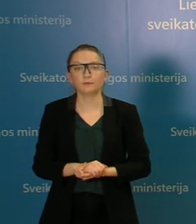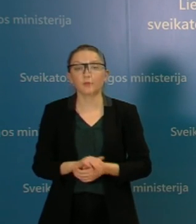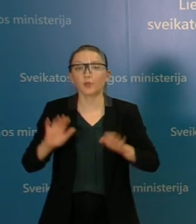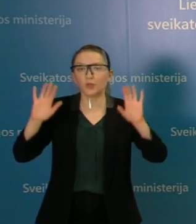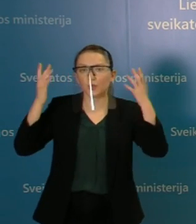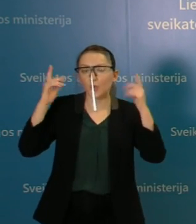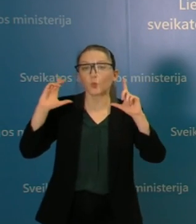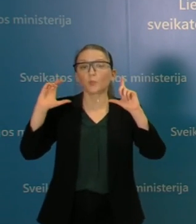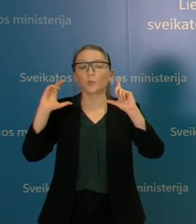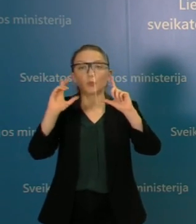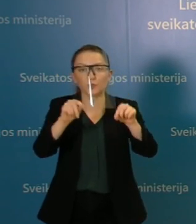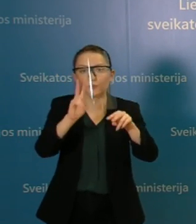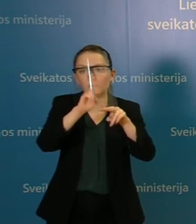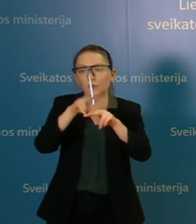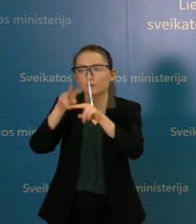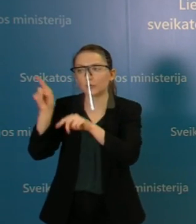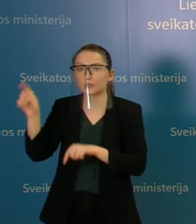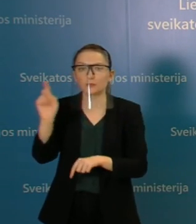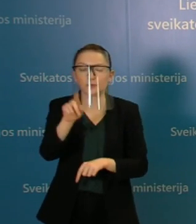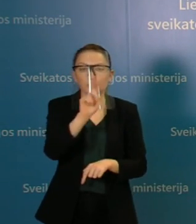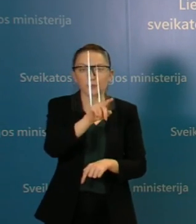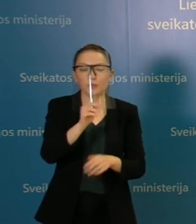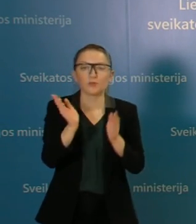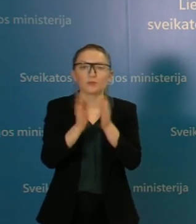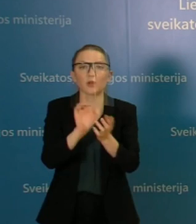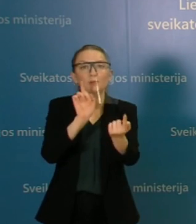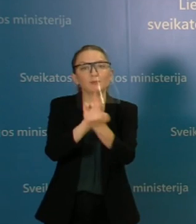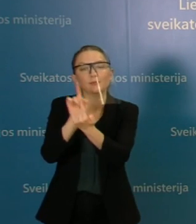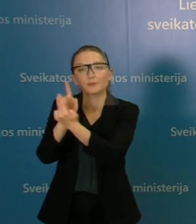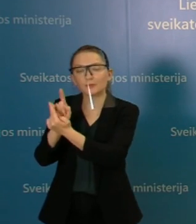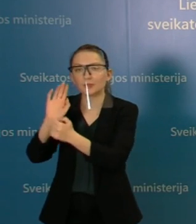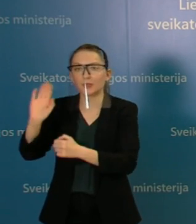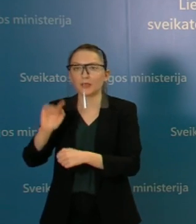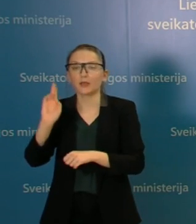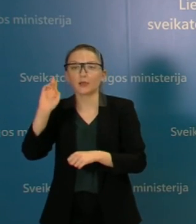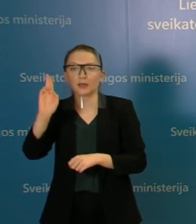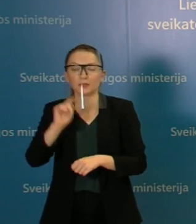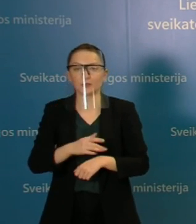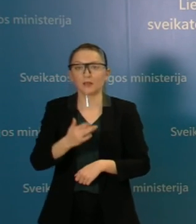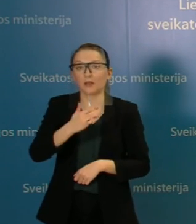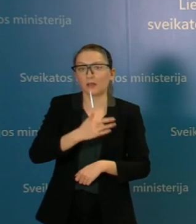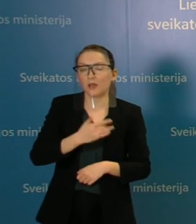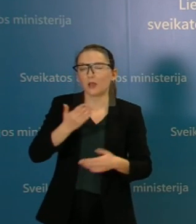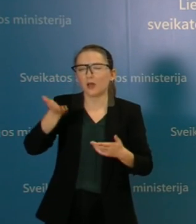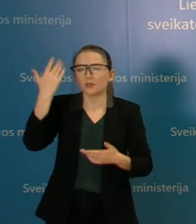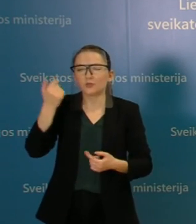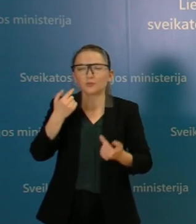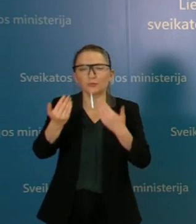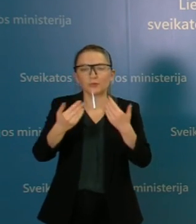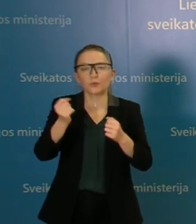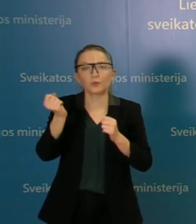Jeigu jau vyksite į tokias vietas, venkite artimo kontaktos asmenimis, su kuriais, na, nebendraujat,